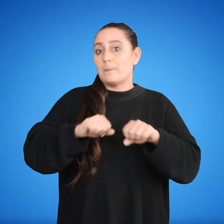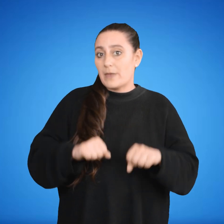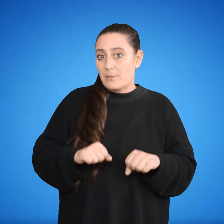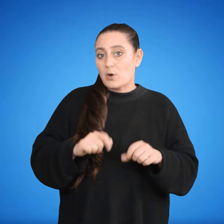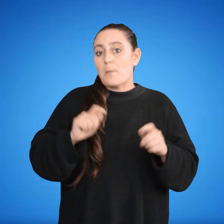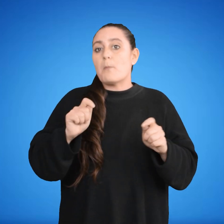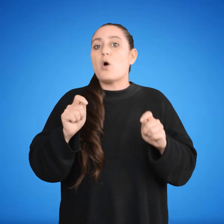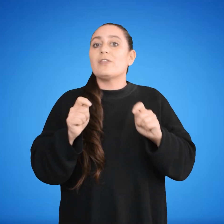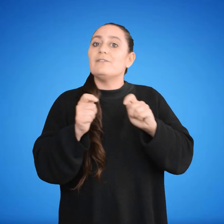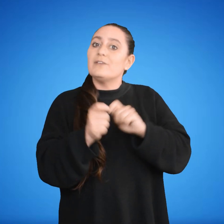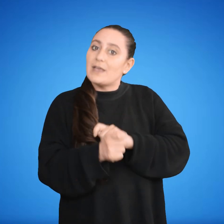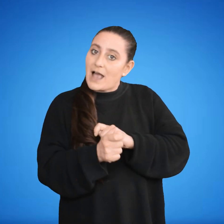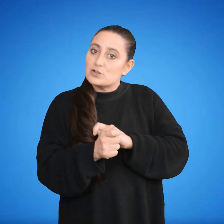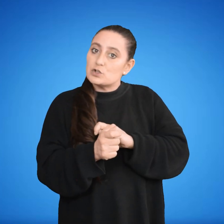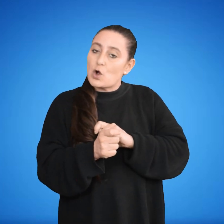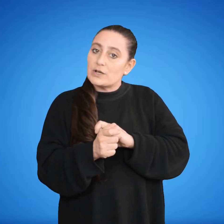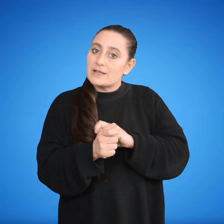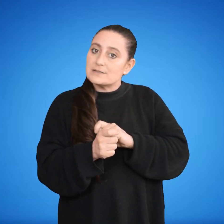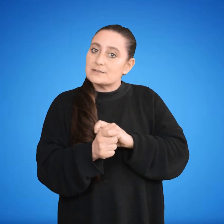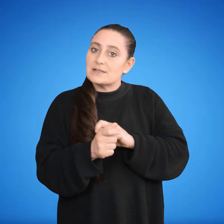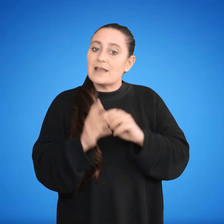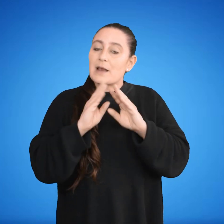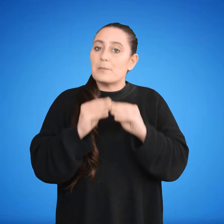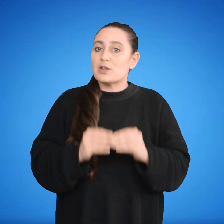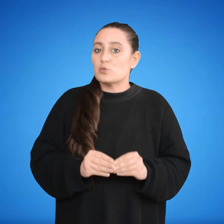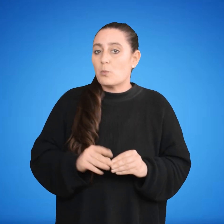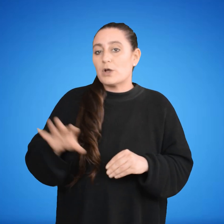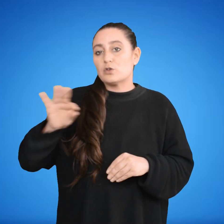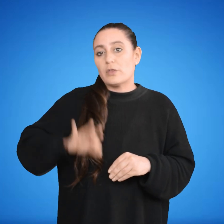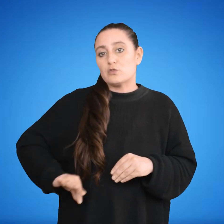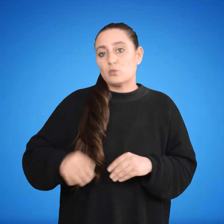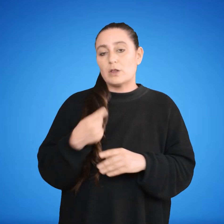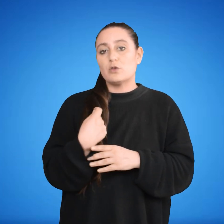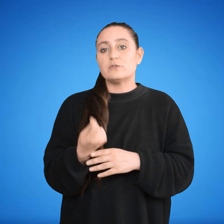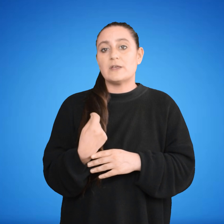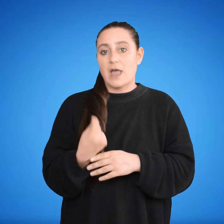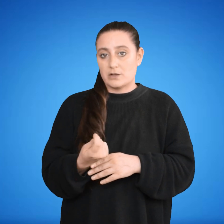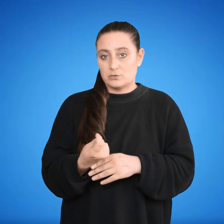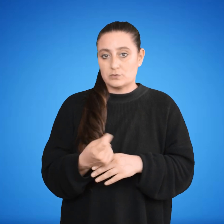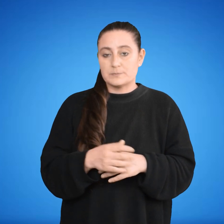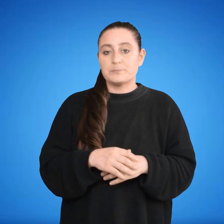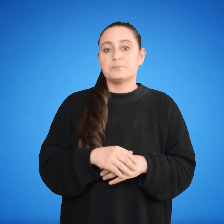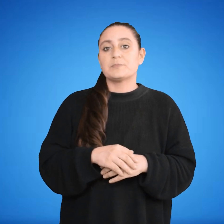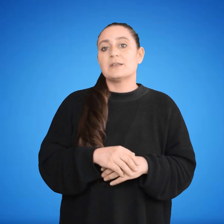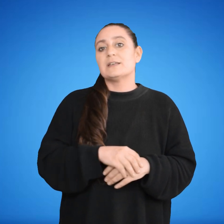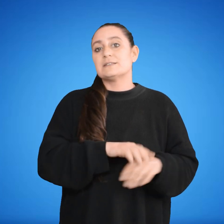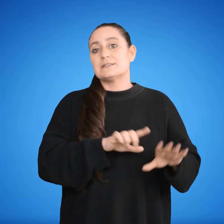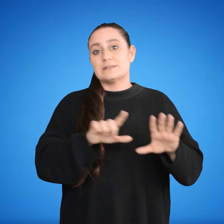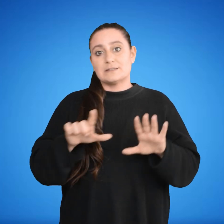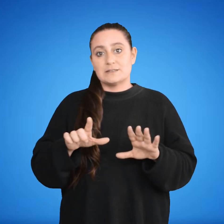las modificaciones que estimen indispensables en su presupuesto de sueldos y gastos. Séptimo, nombrar